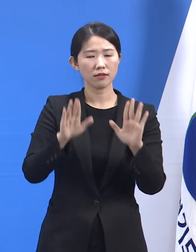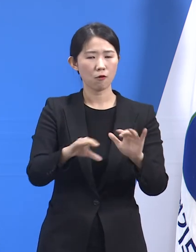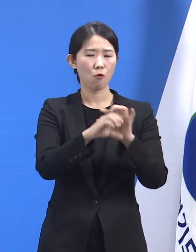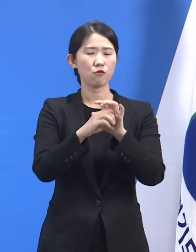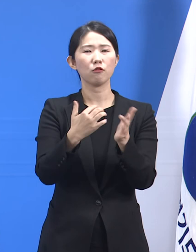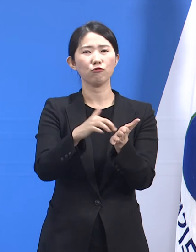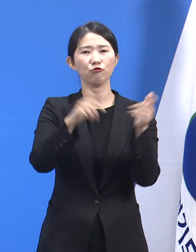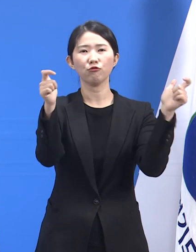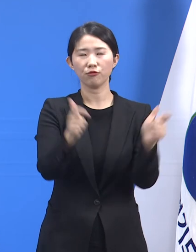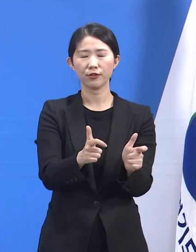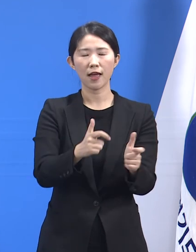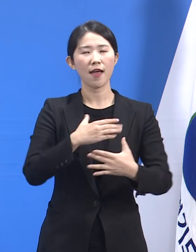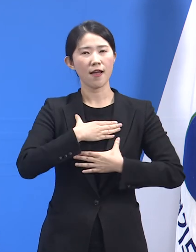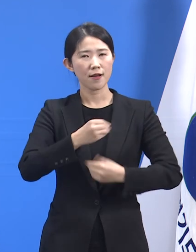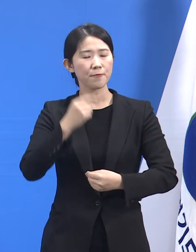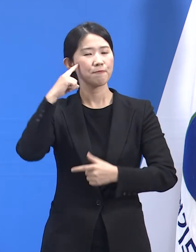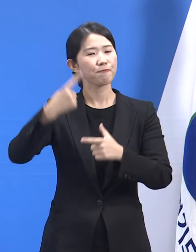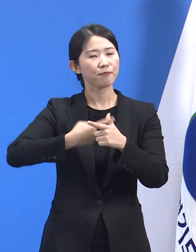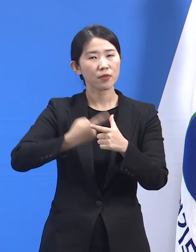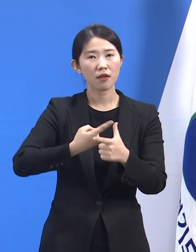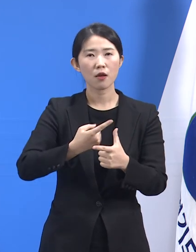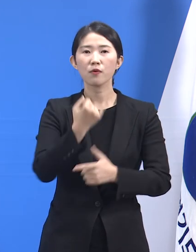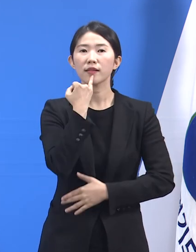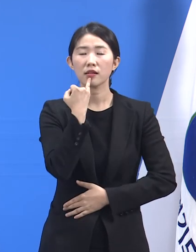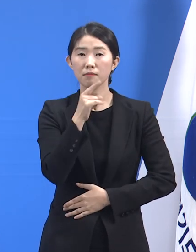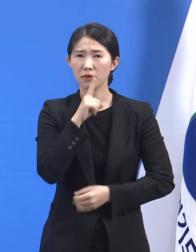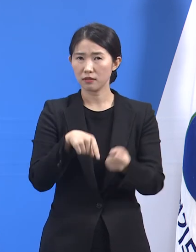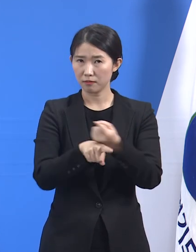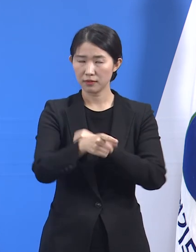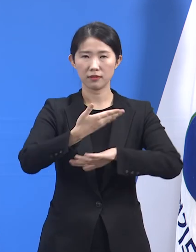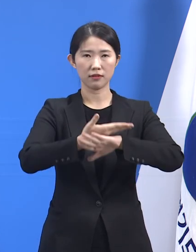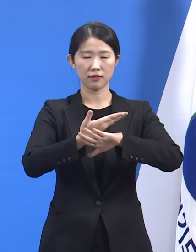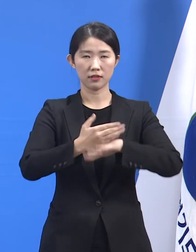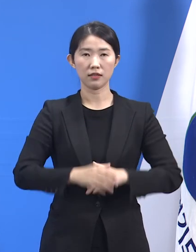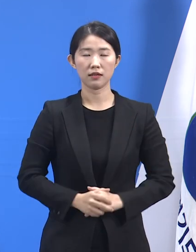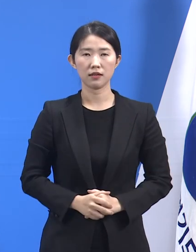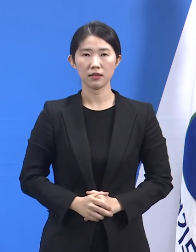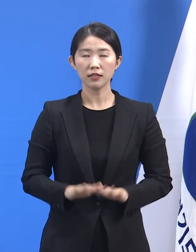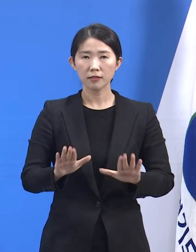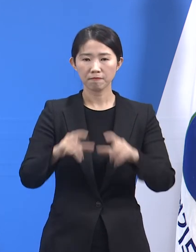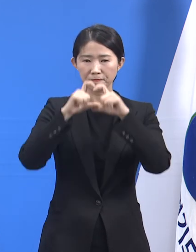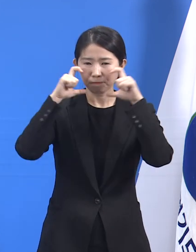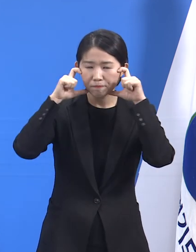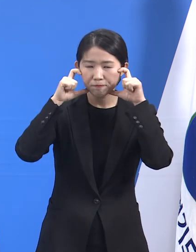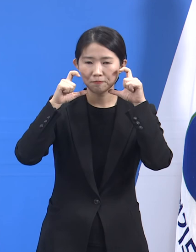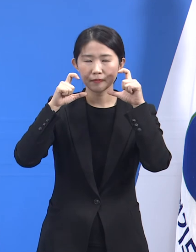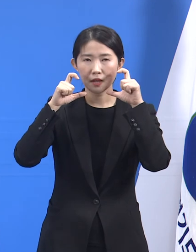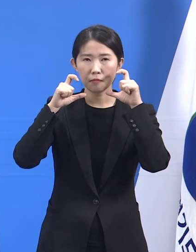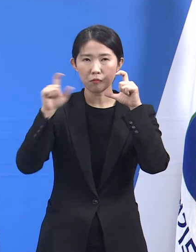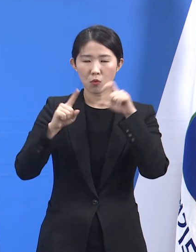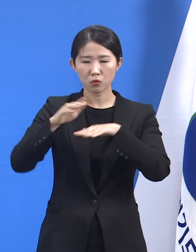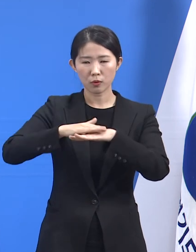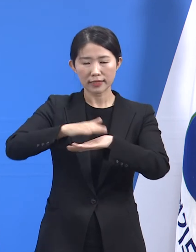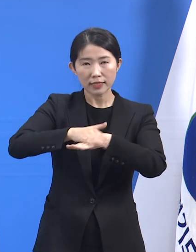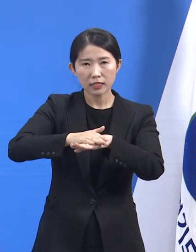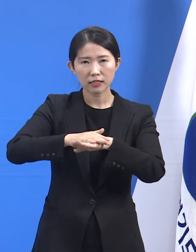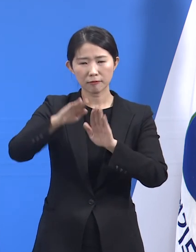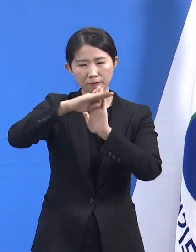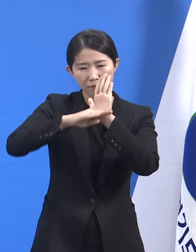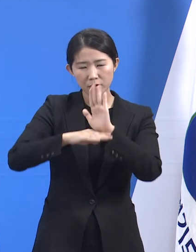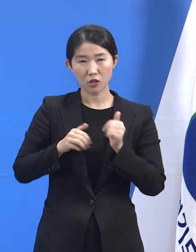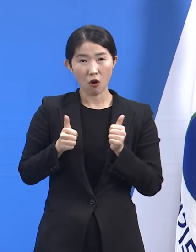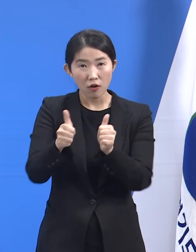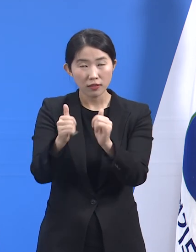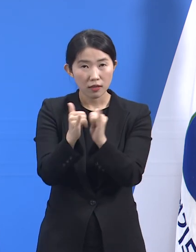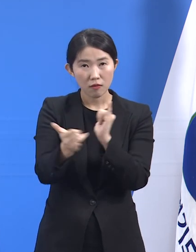성숙한 의식으로 개인 방역수칙을 철저히 준수해온 도민 여러분들께 감사와 존경의